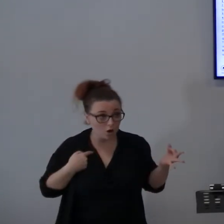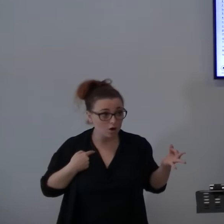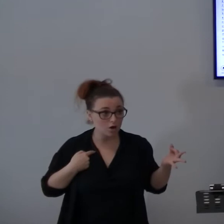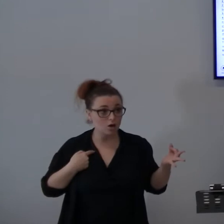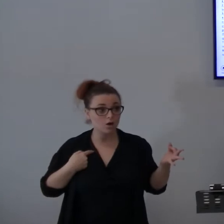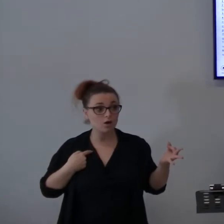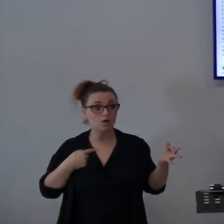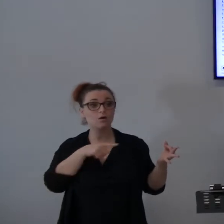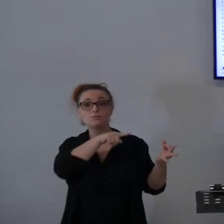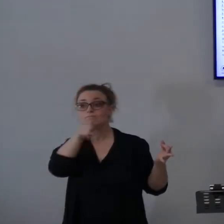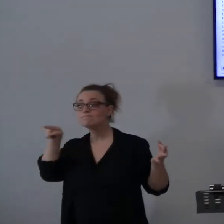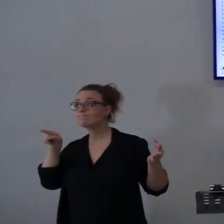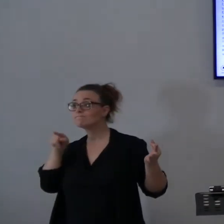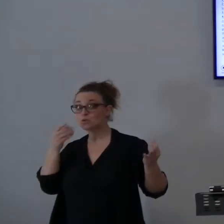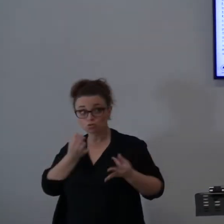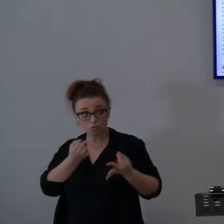contesto, per me non è così.